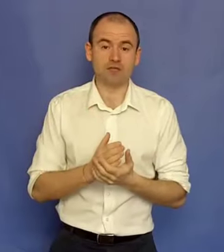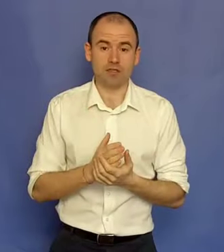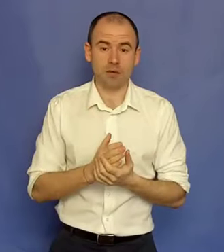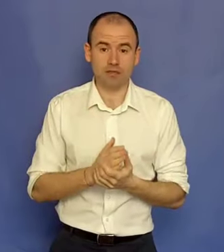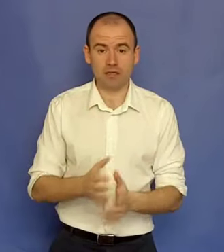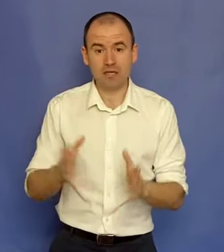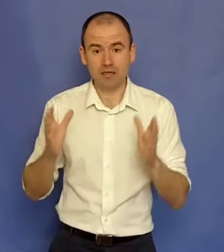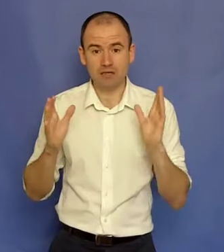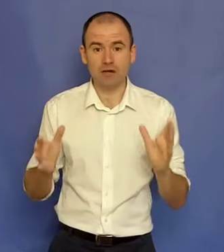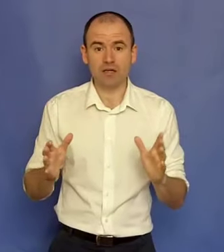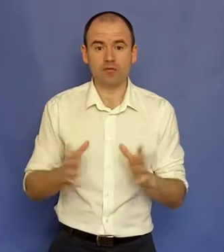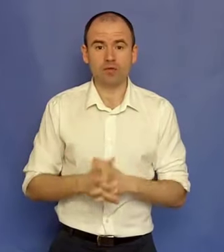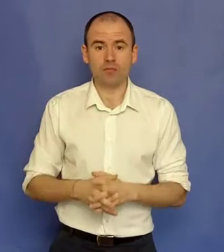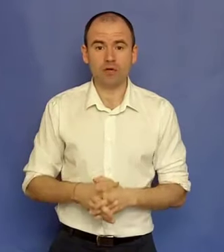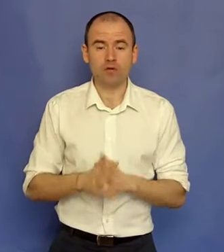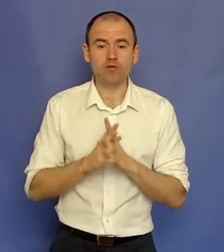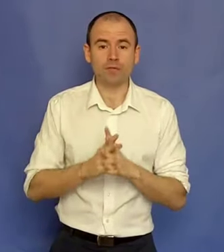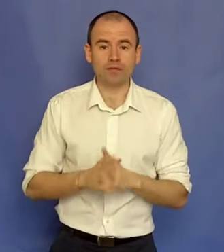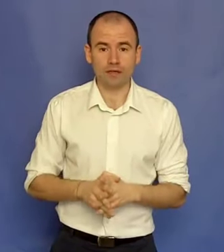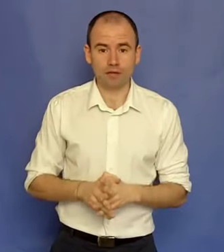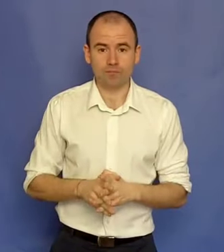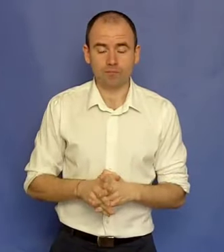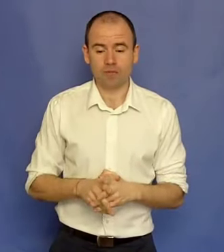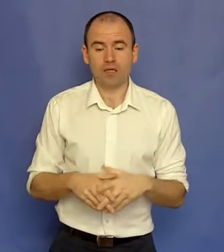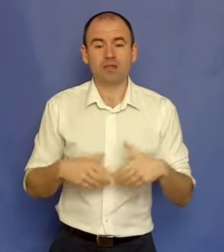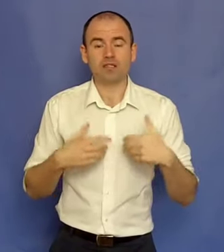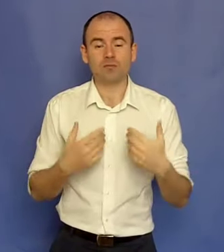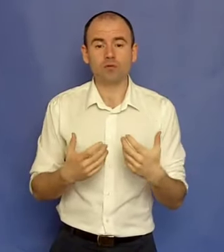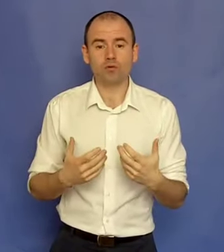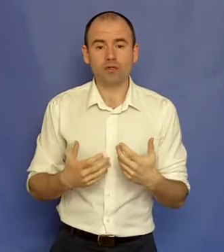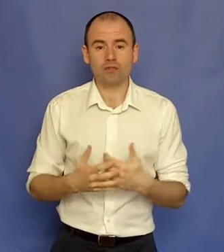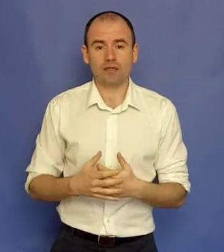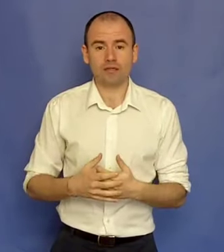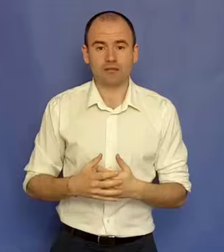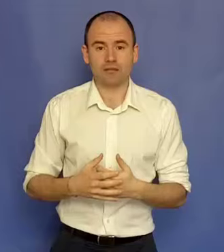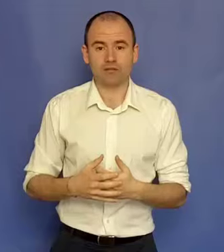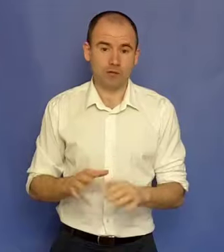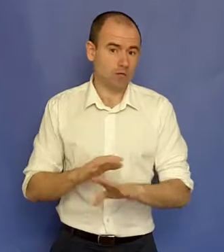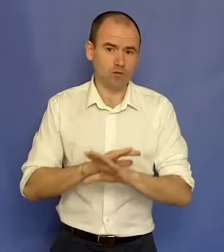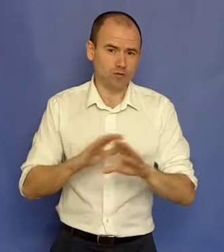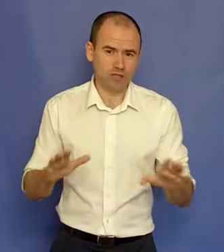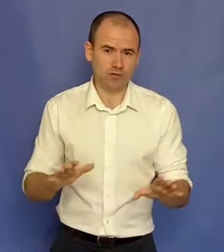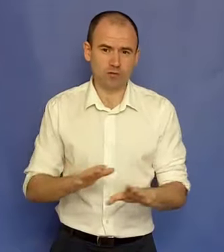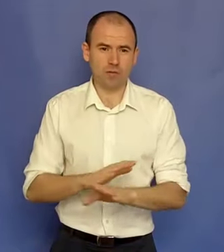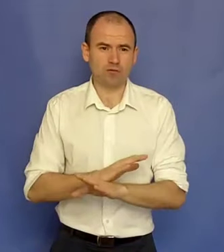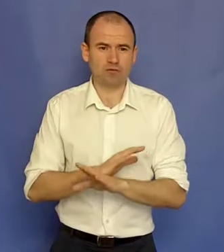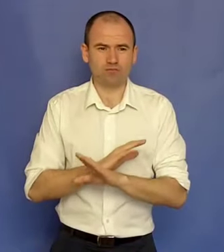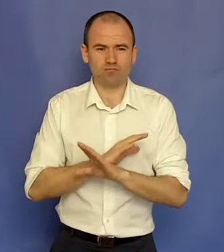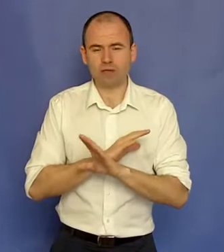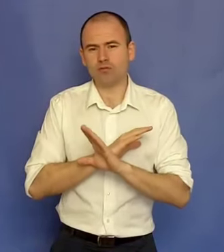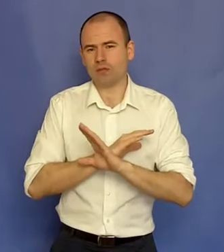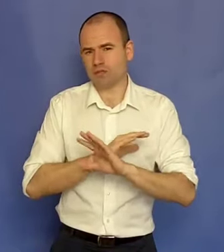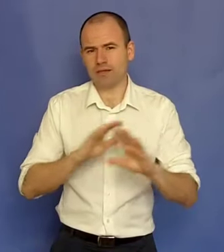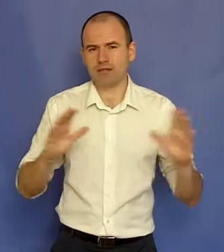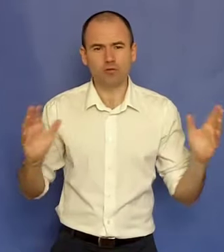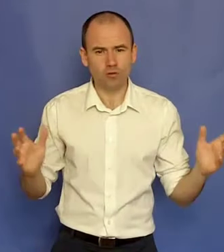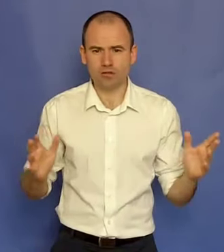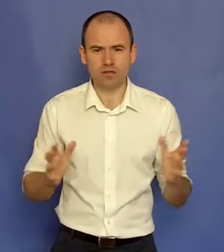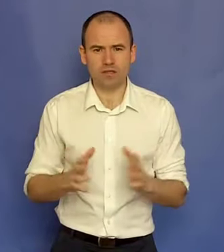zi făceam asta, iar vara lucram cu normă întreagă. Îți spun lucrul ăsta ca să înțelegi, nu am avut concediu, nu știam ce să le excursii,